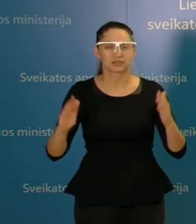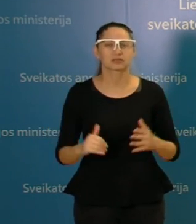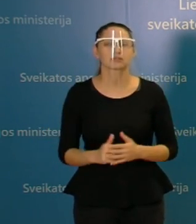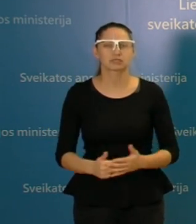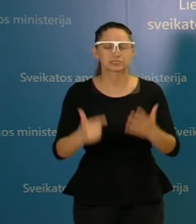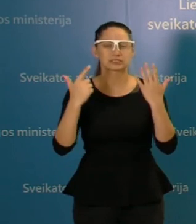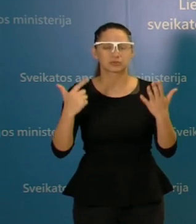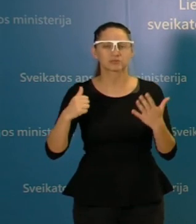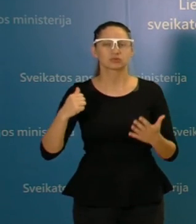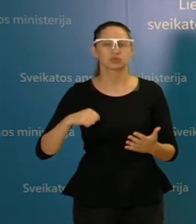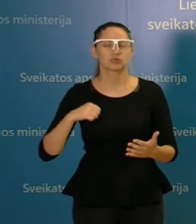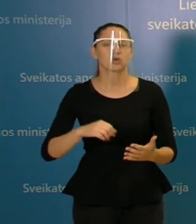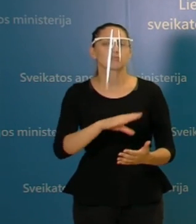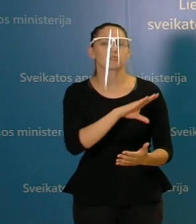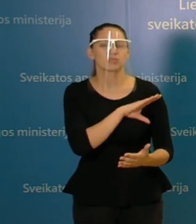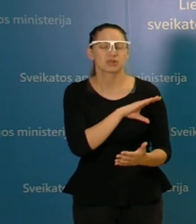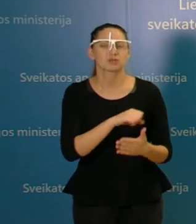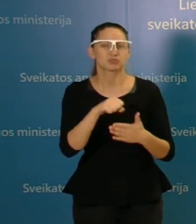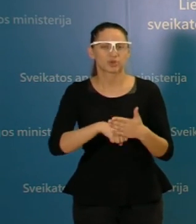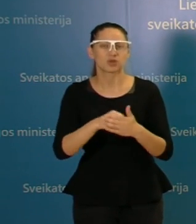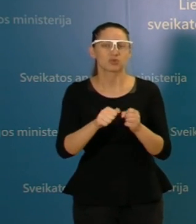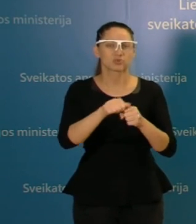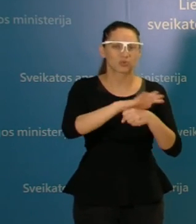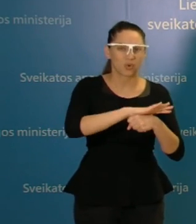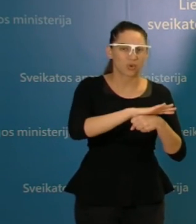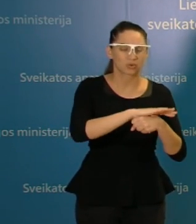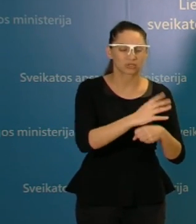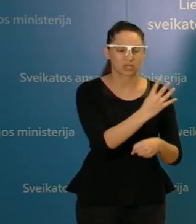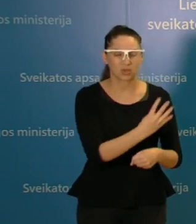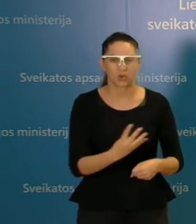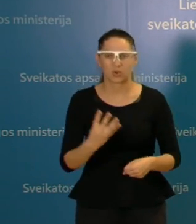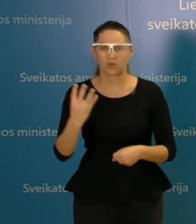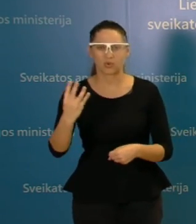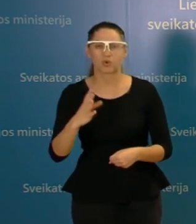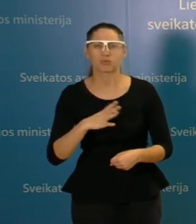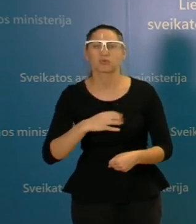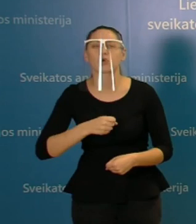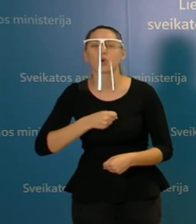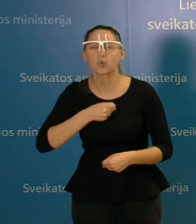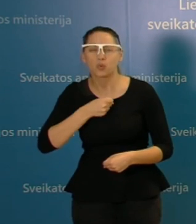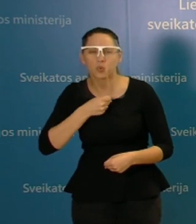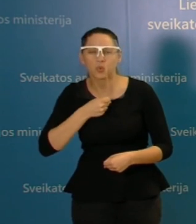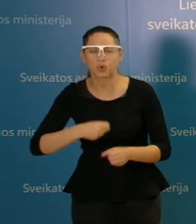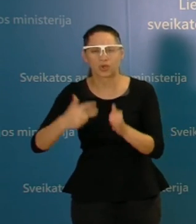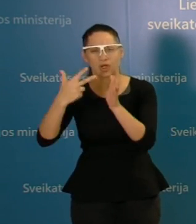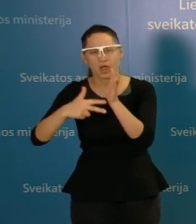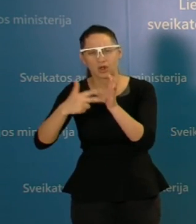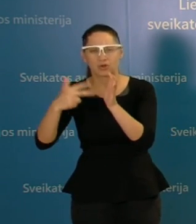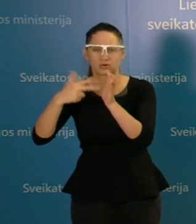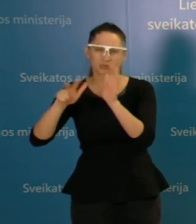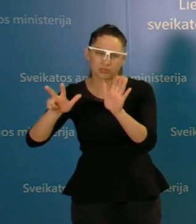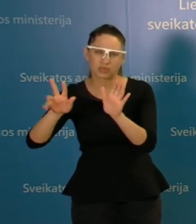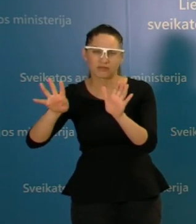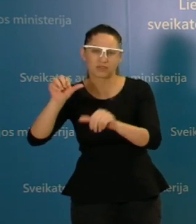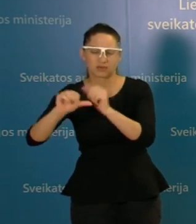mirties atvejai ir keturi mirusiai priklausė būtent vyresniai amžiaus grupiai, tai yra nuo 80 iki 89